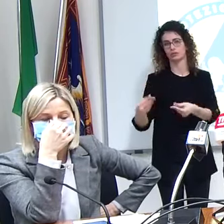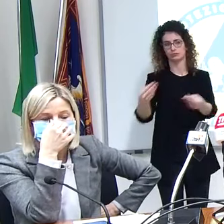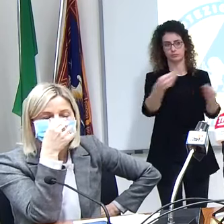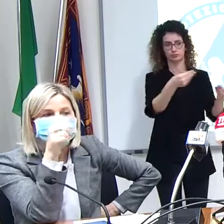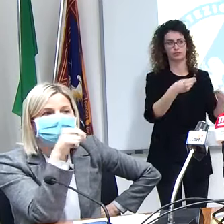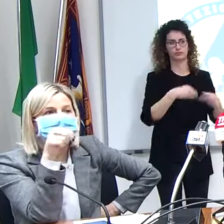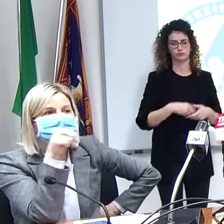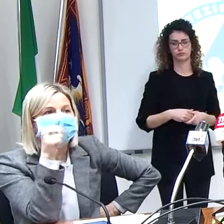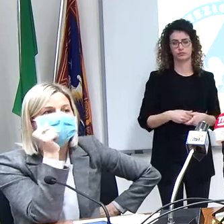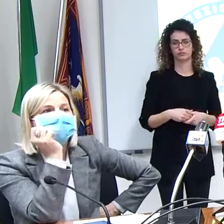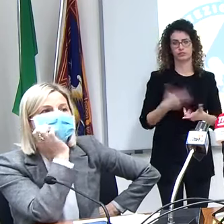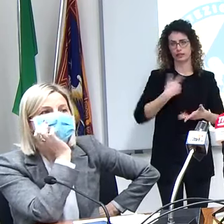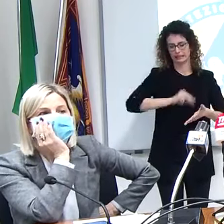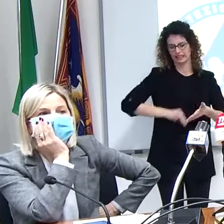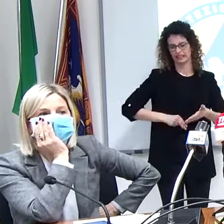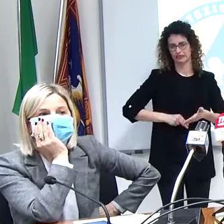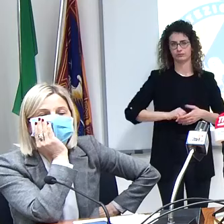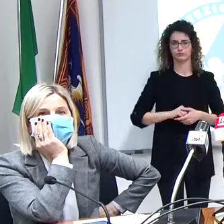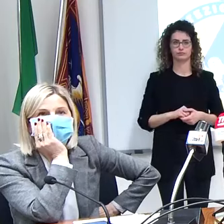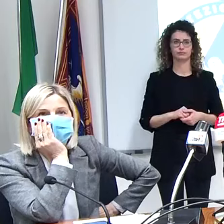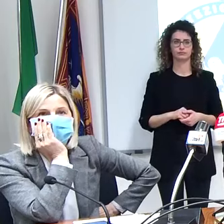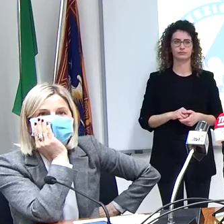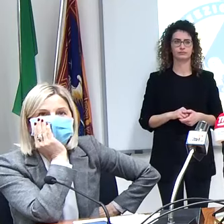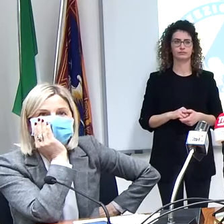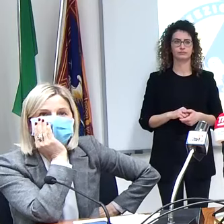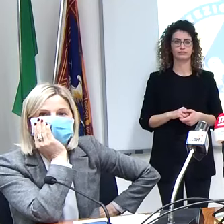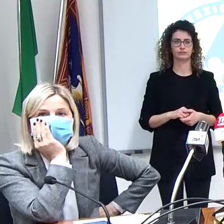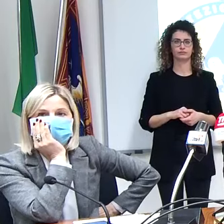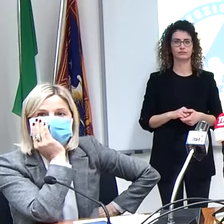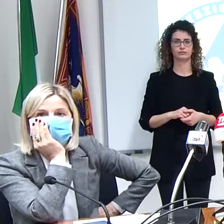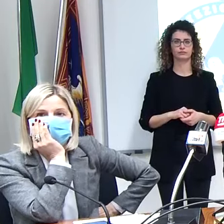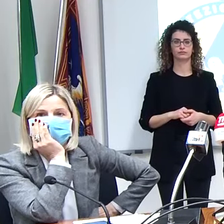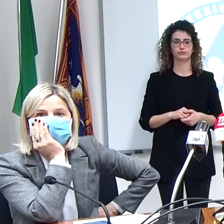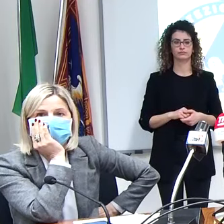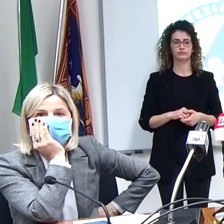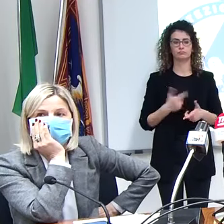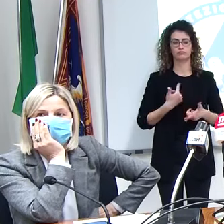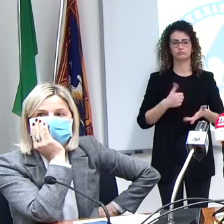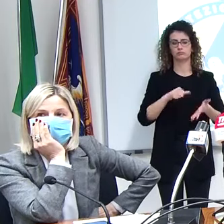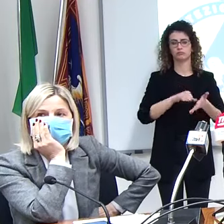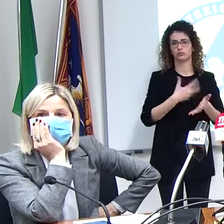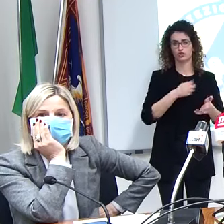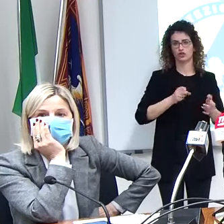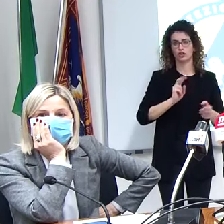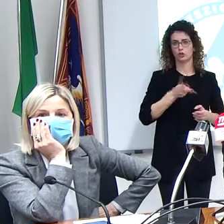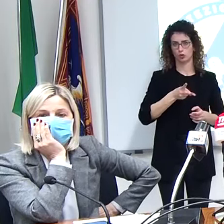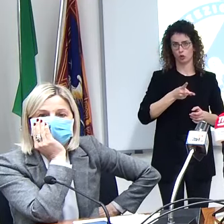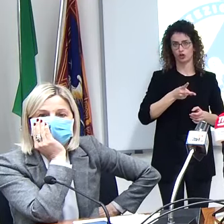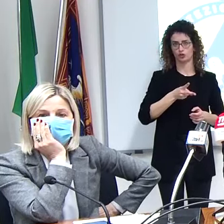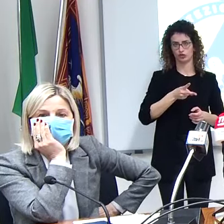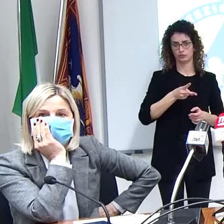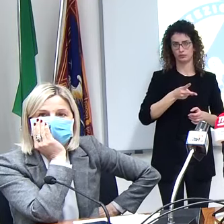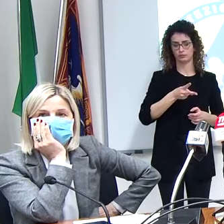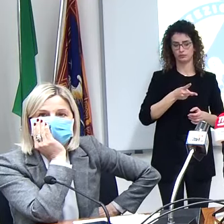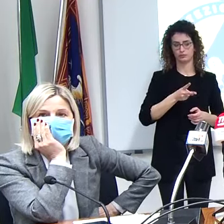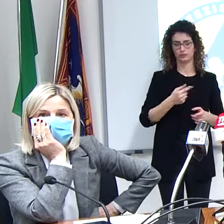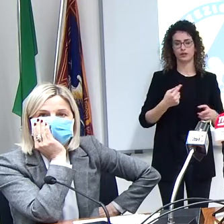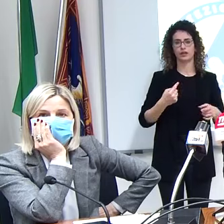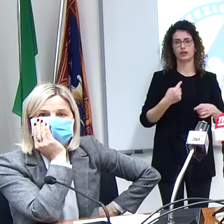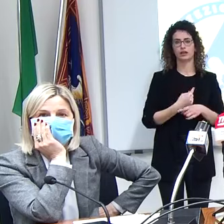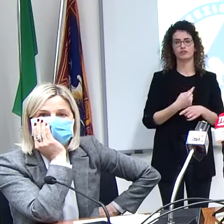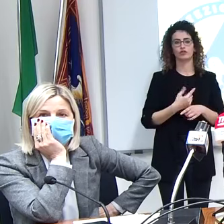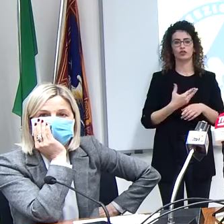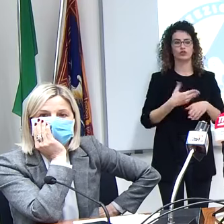mandiamo la notte pomeriggio ok va bene quindi sono stati identificati questi 12 centri mentre invece le sedi di